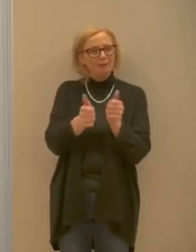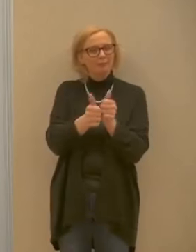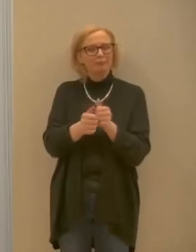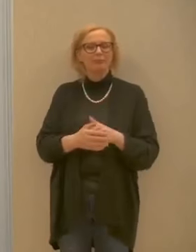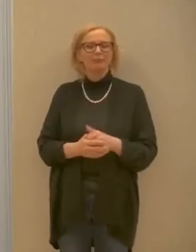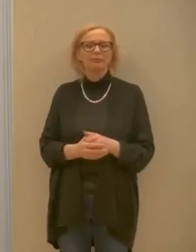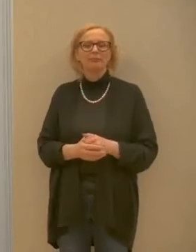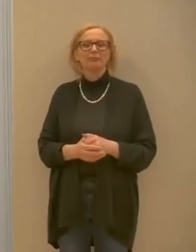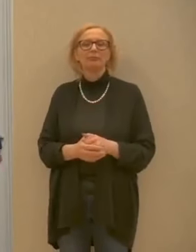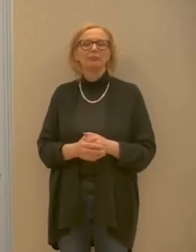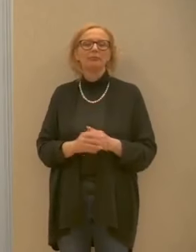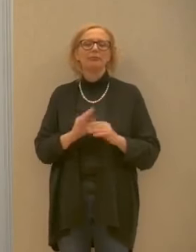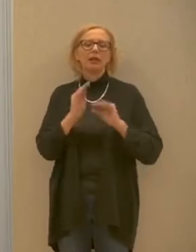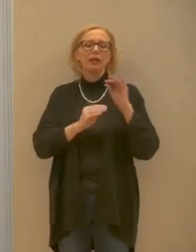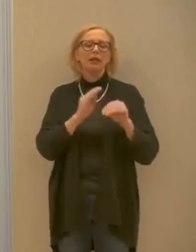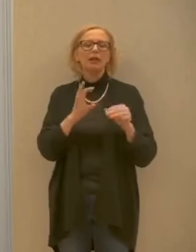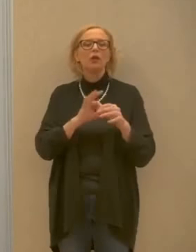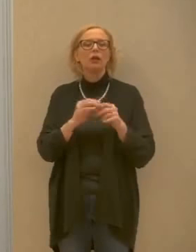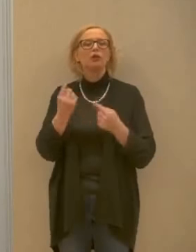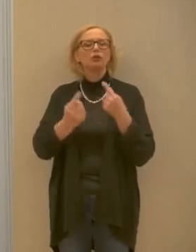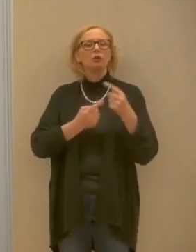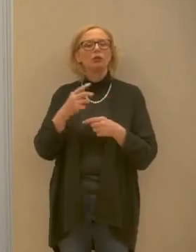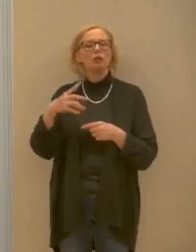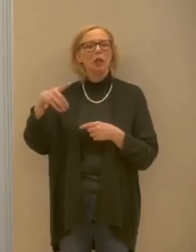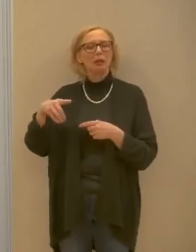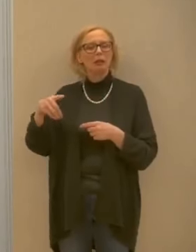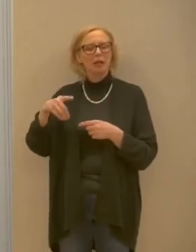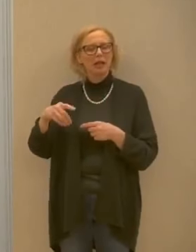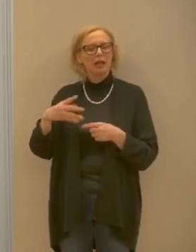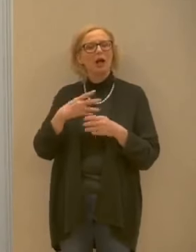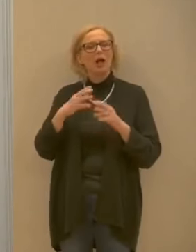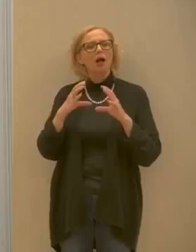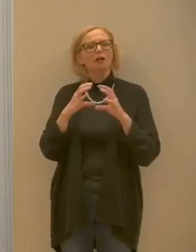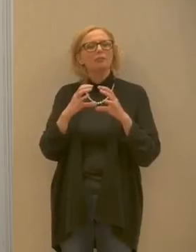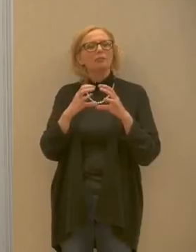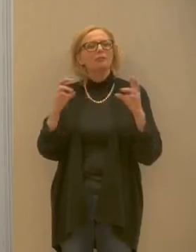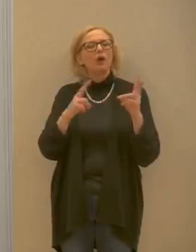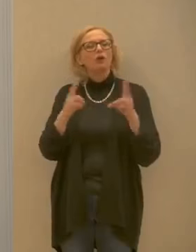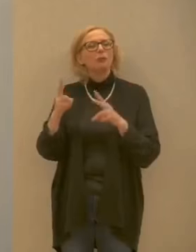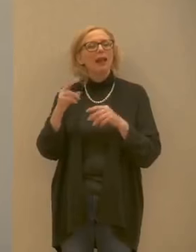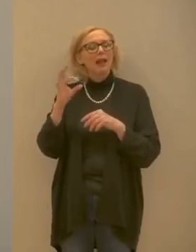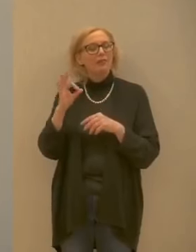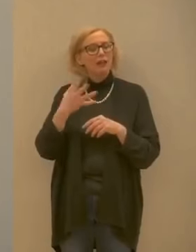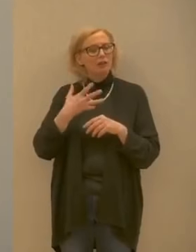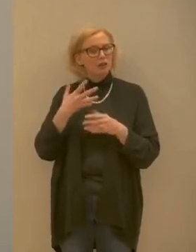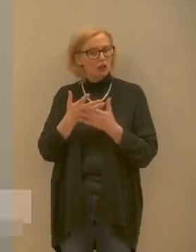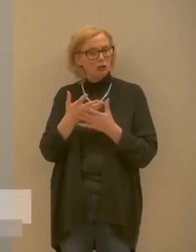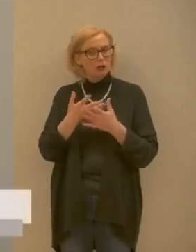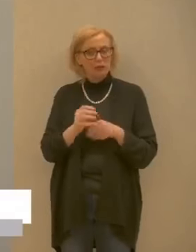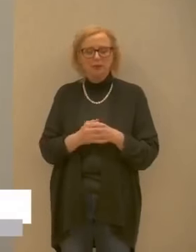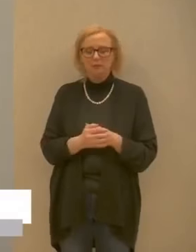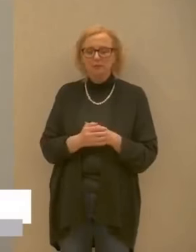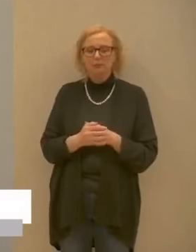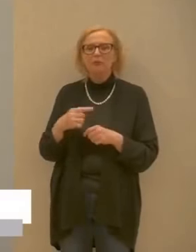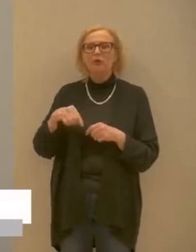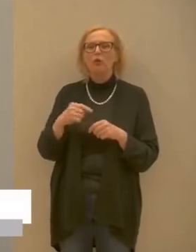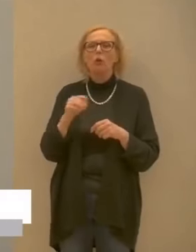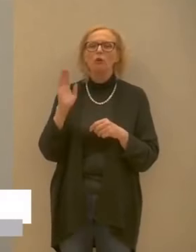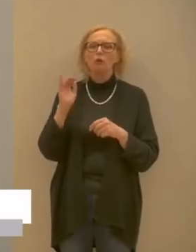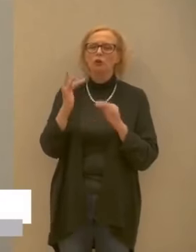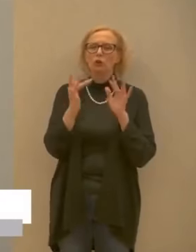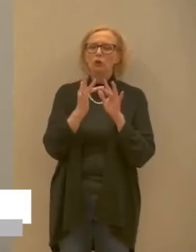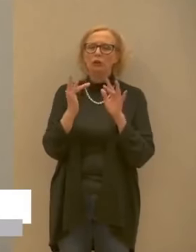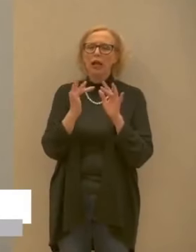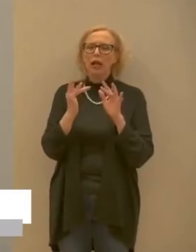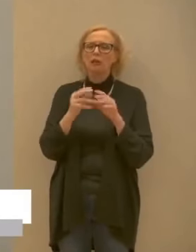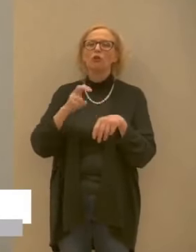situazione Primiero in particolare notizie dall'ospedale di Feltre noi siamo in contatto giornaliero con i colleghi in particolare